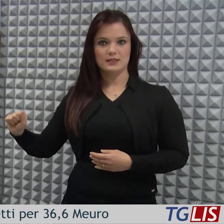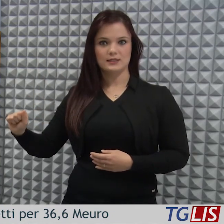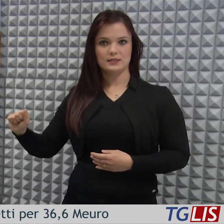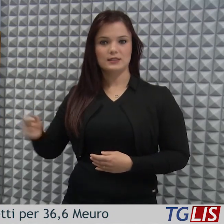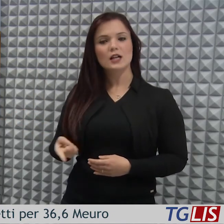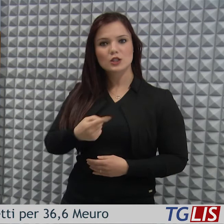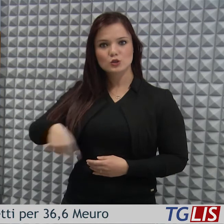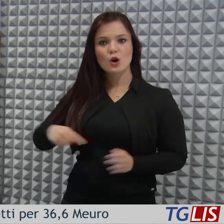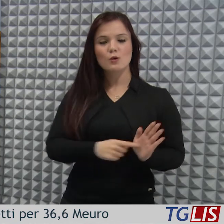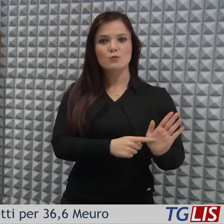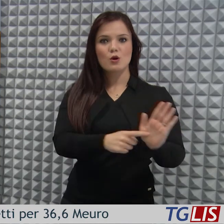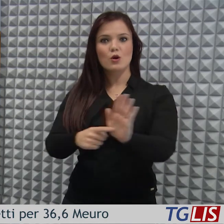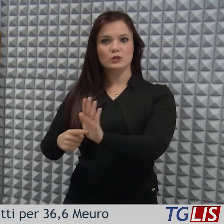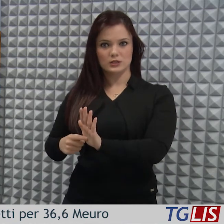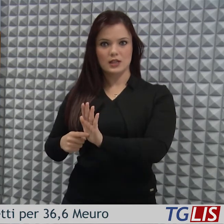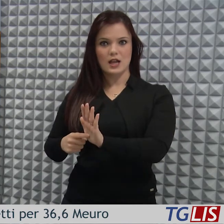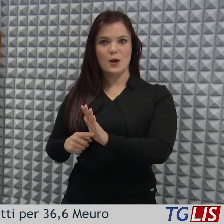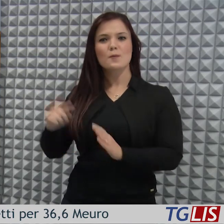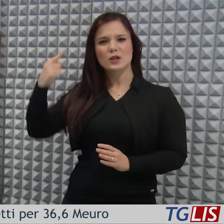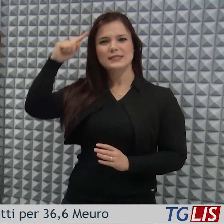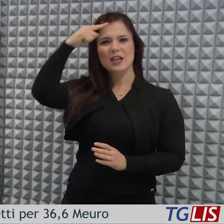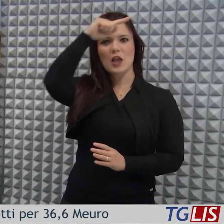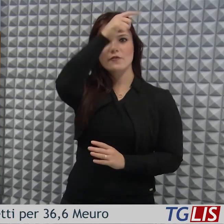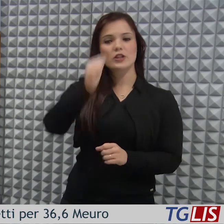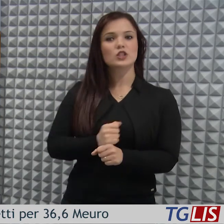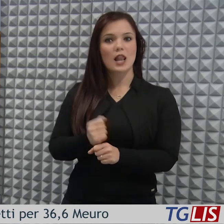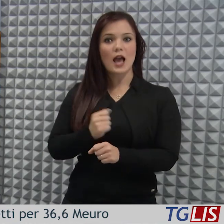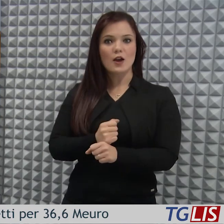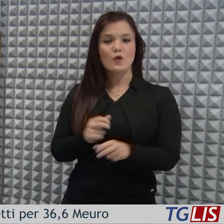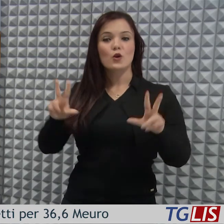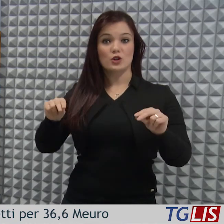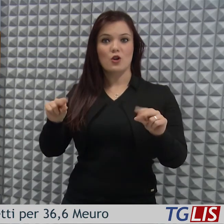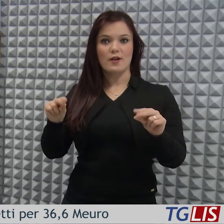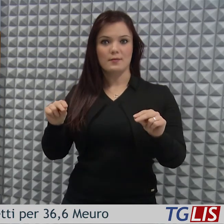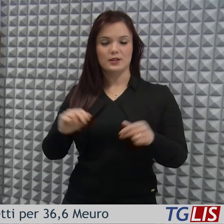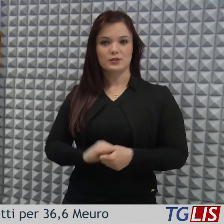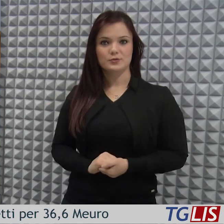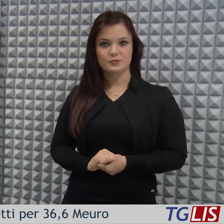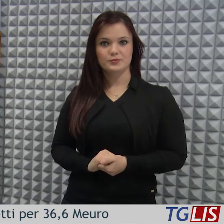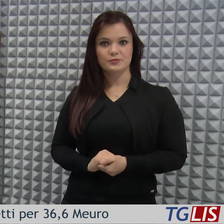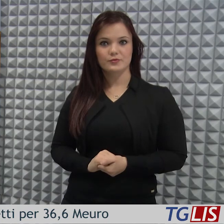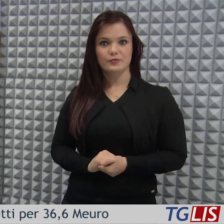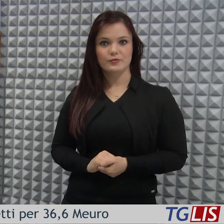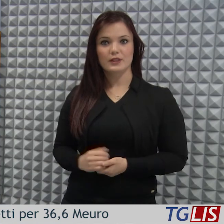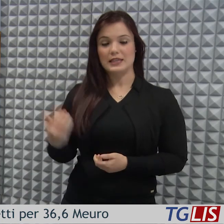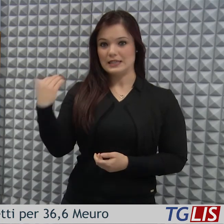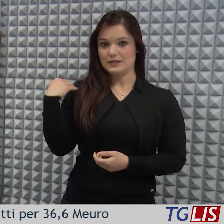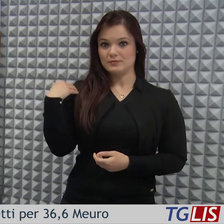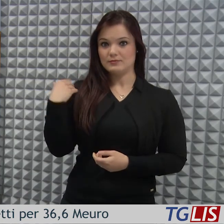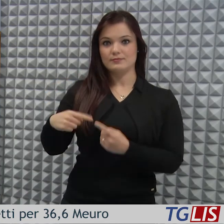mettiamo in campo una grande e complessa attività di rinnovamento. In questi anni non solo